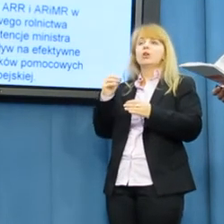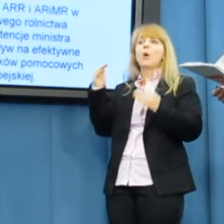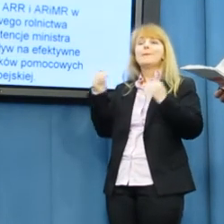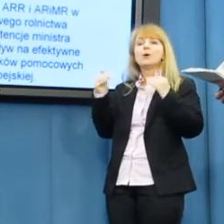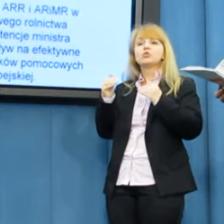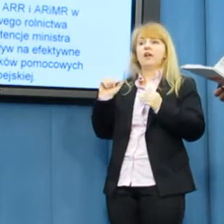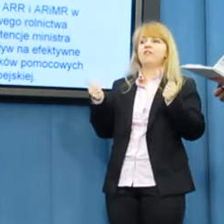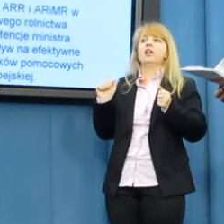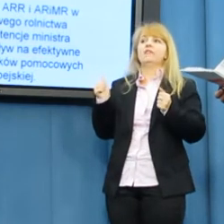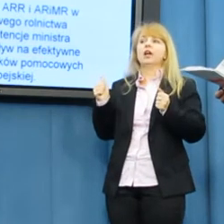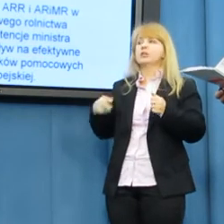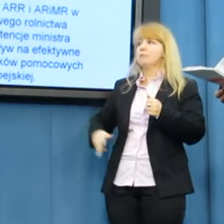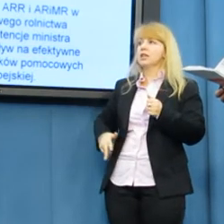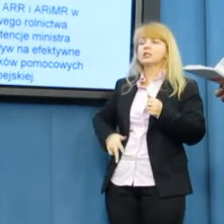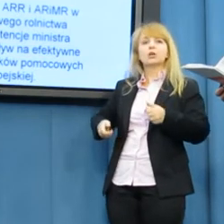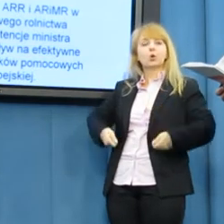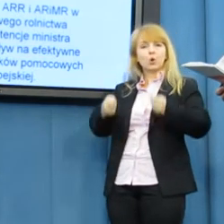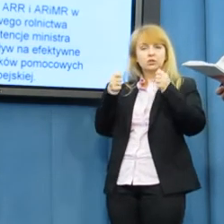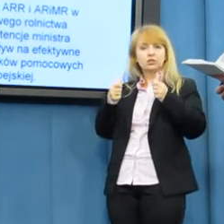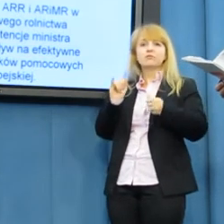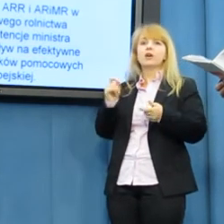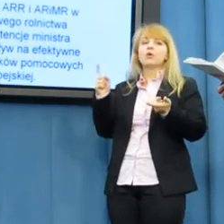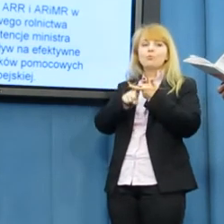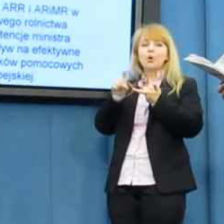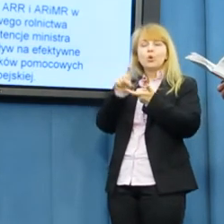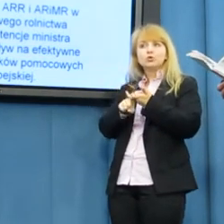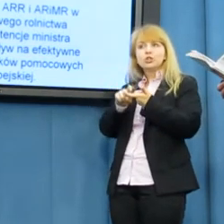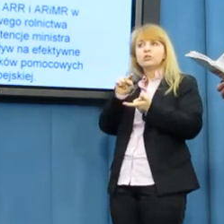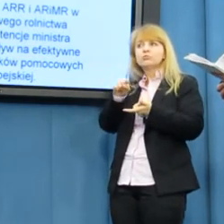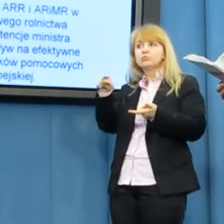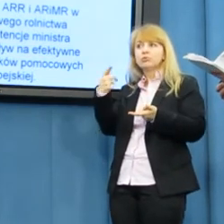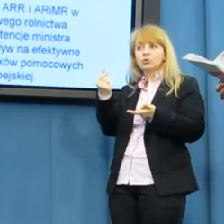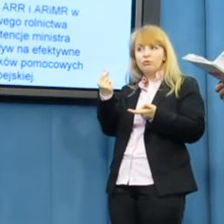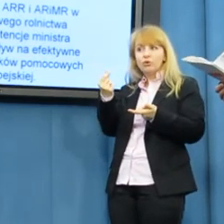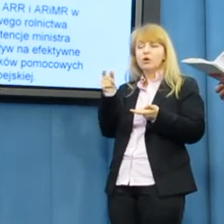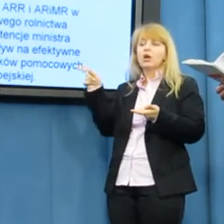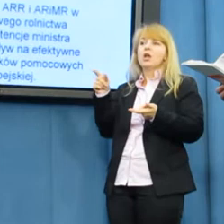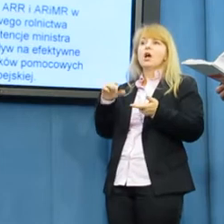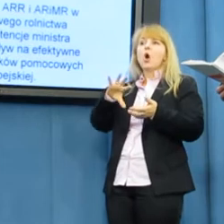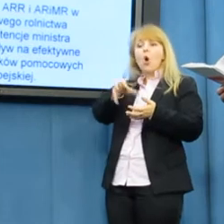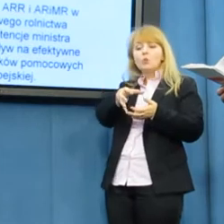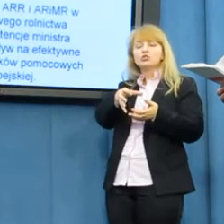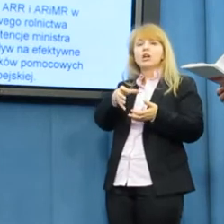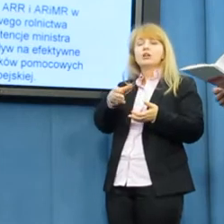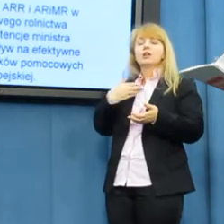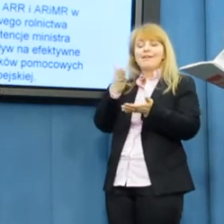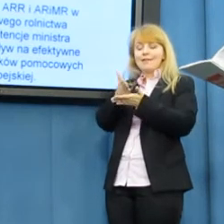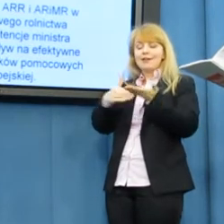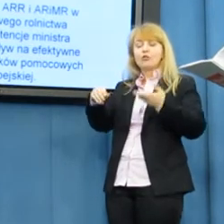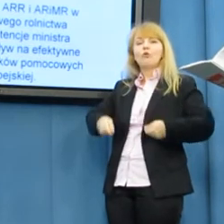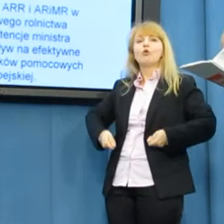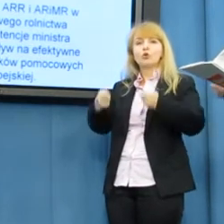Połączenie zadań Agencji Rynku Rolnego i Agencji Restrukturyzacji i Modernizacji Rolnictwa w obszarze Krajowego Rolnictwa,